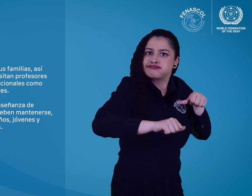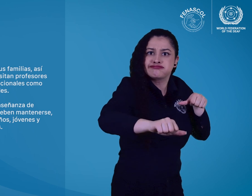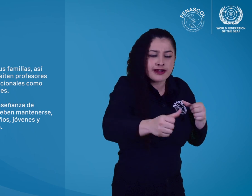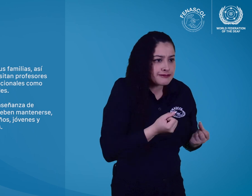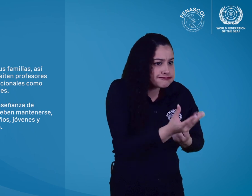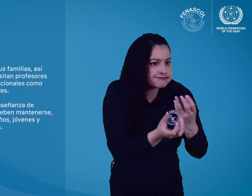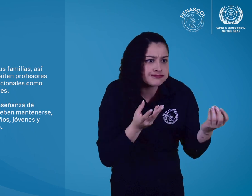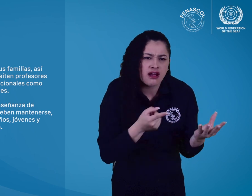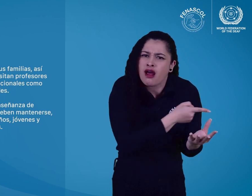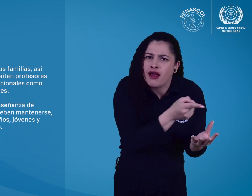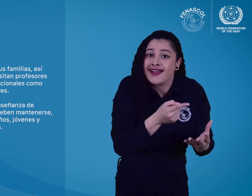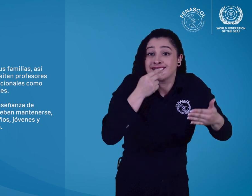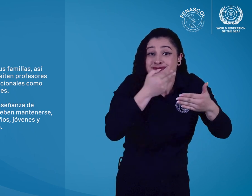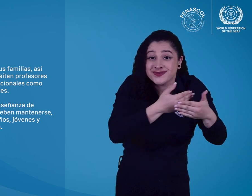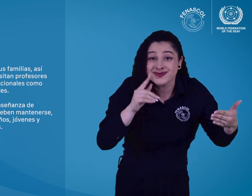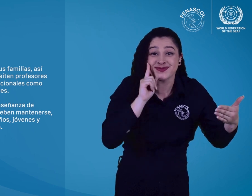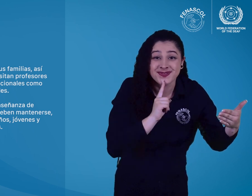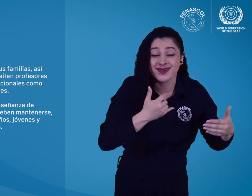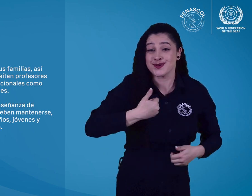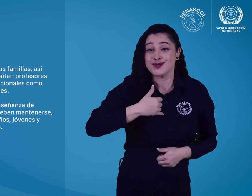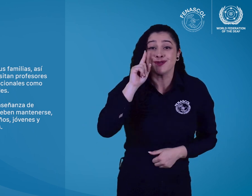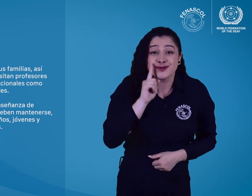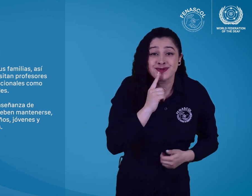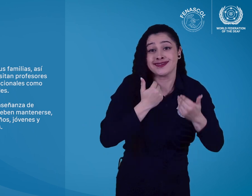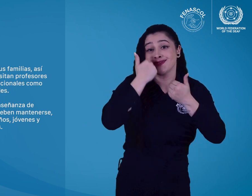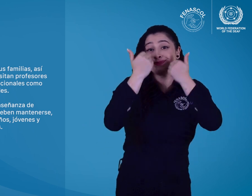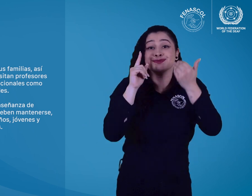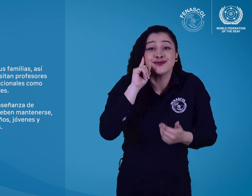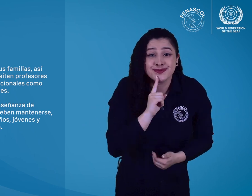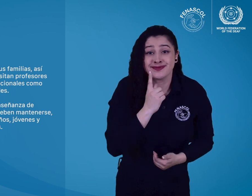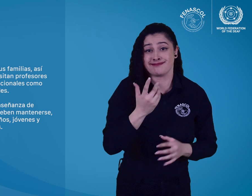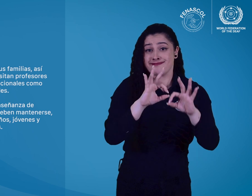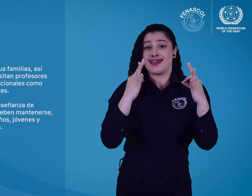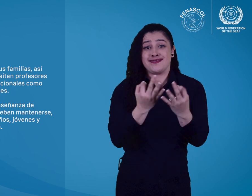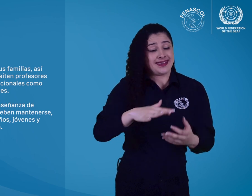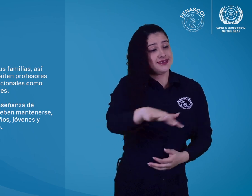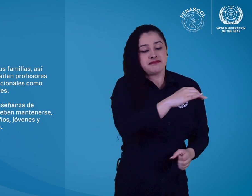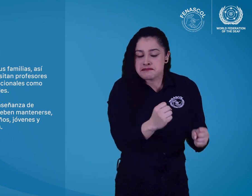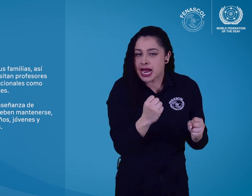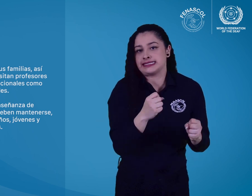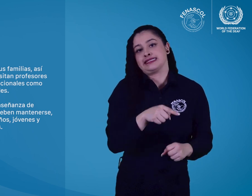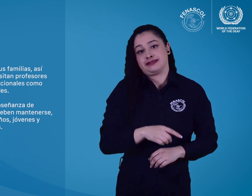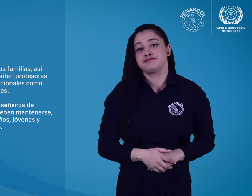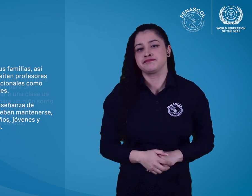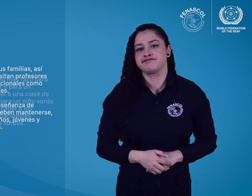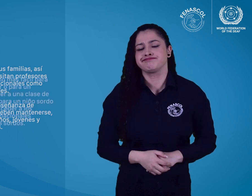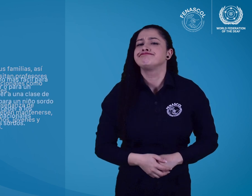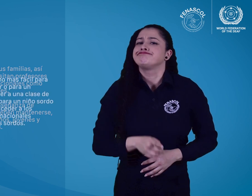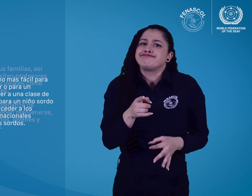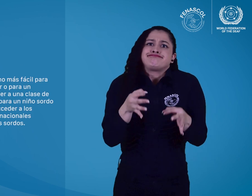deben mantenerse, promoverse y dirigirse a los niños jóvenes y adultos sordos y a sus familias.